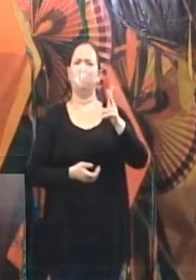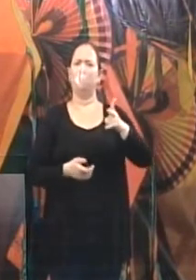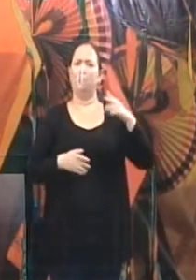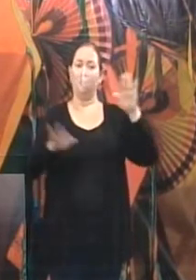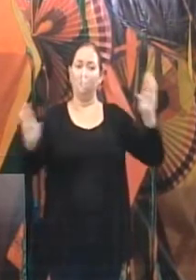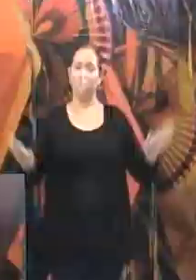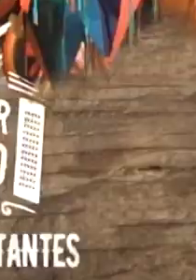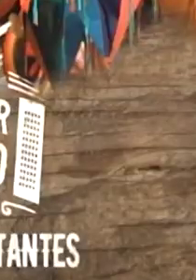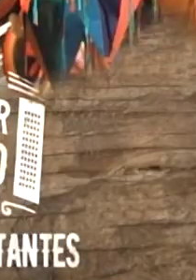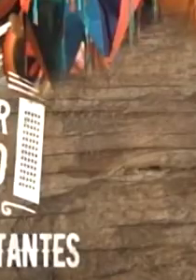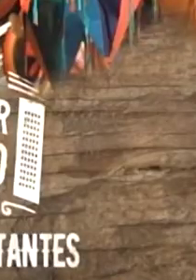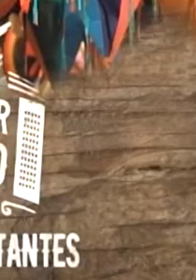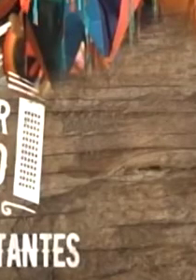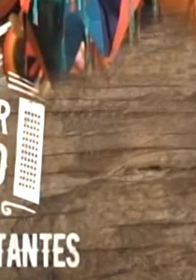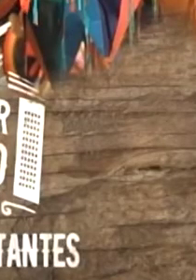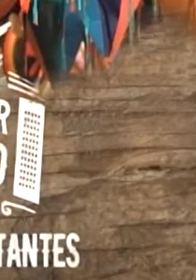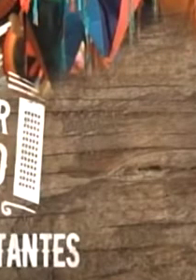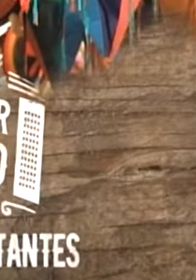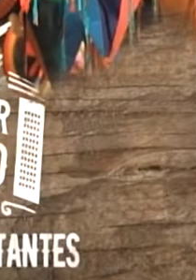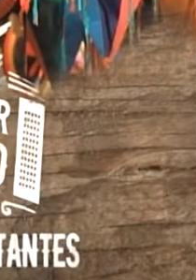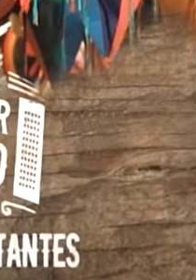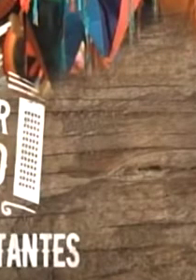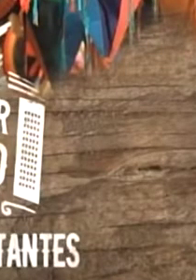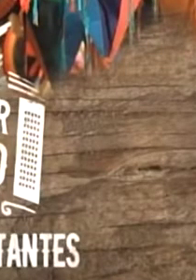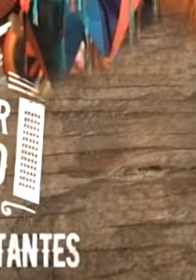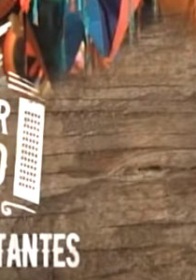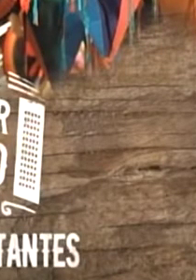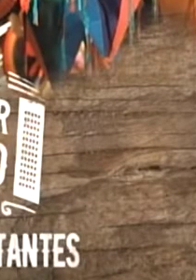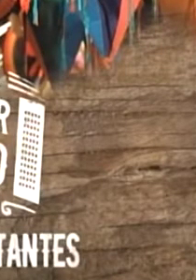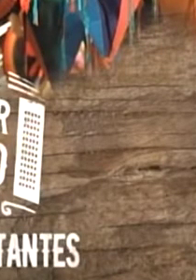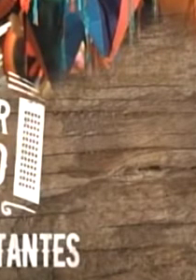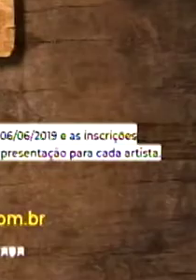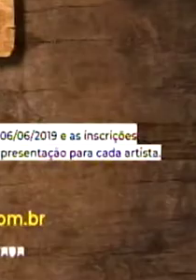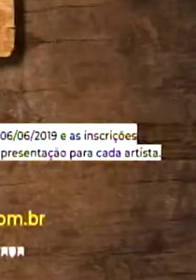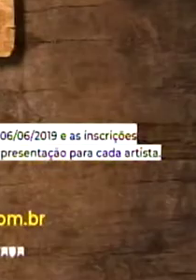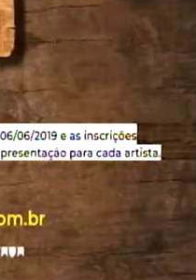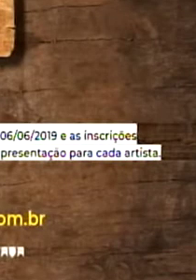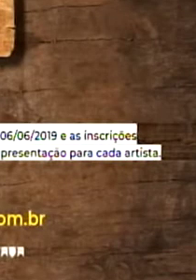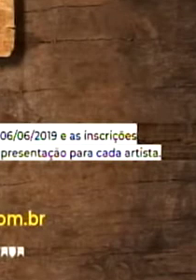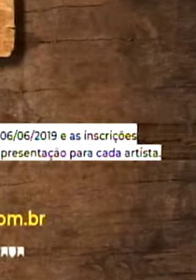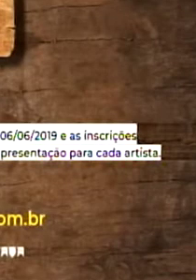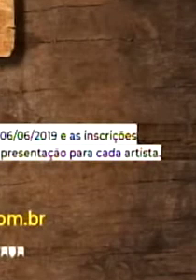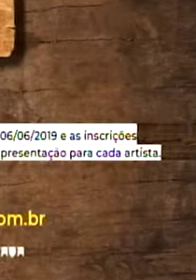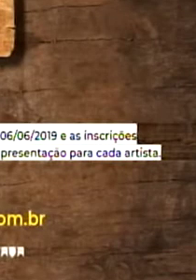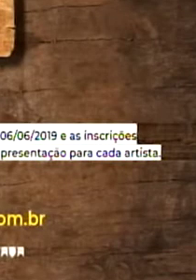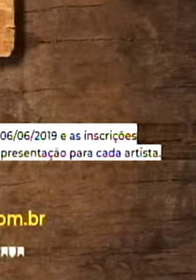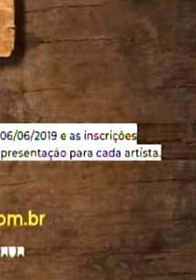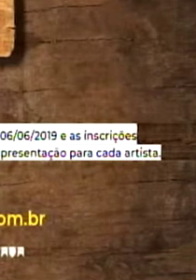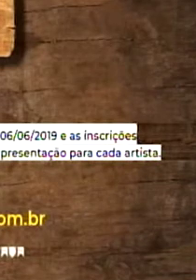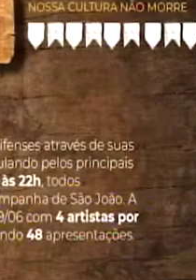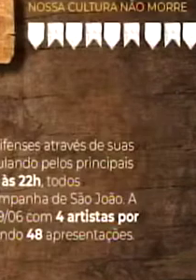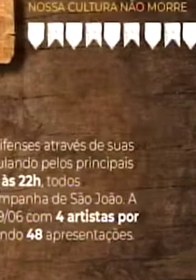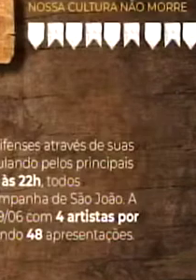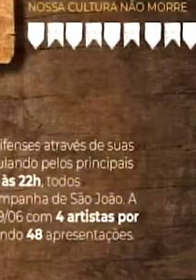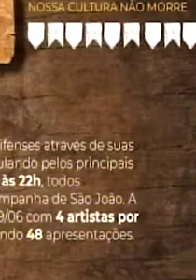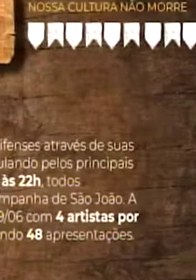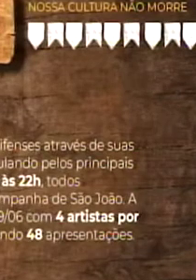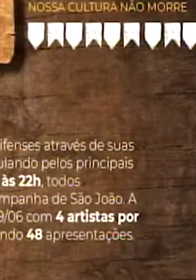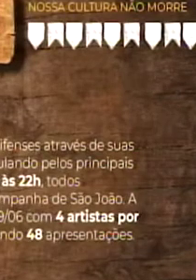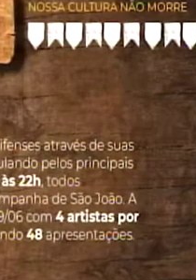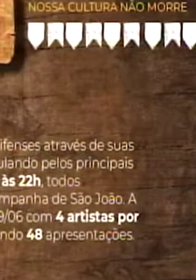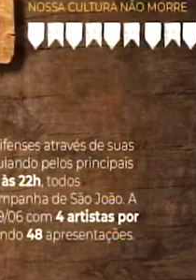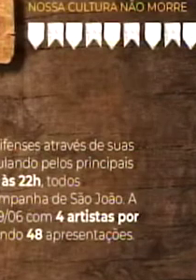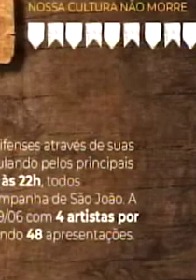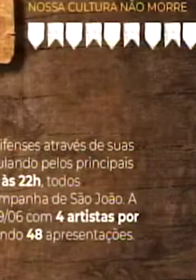do nosso calendário. E já que o público não pode ir ao encontro do forró, ele vai até as pessoas. Entre os dias